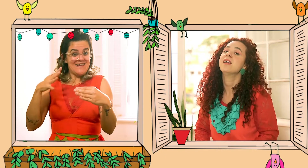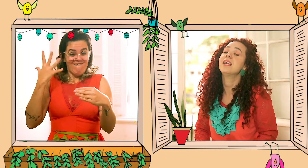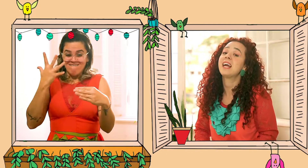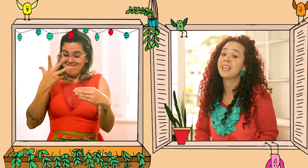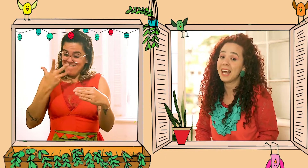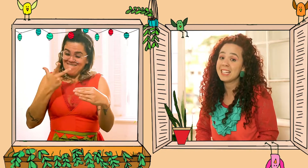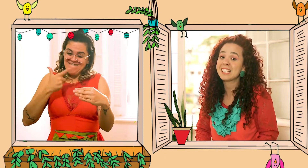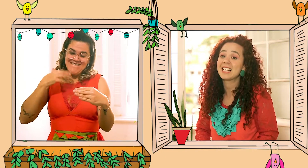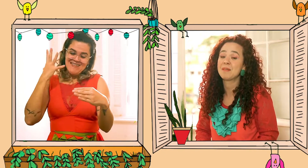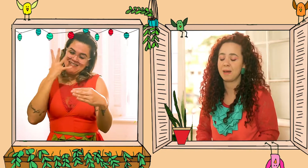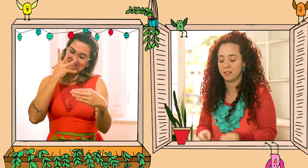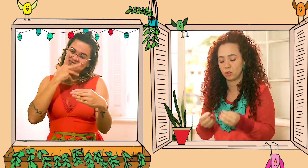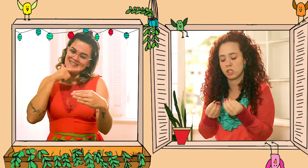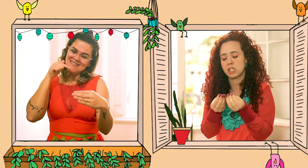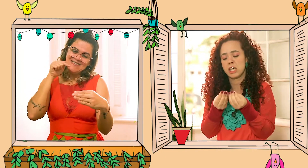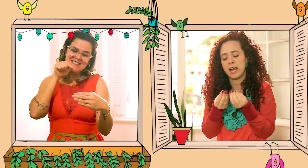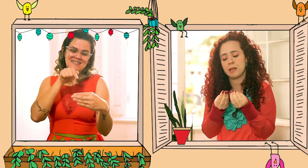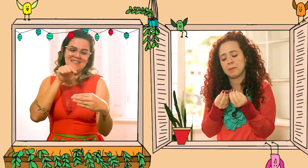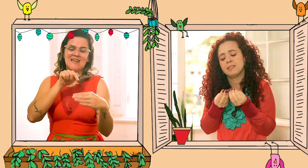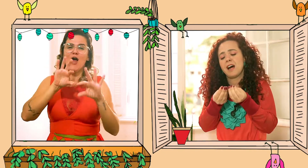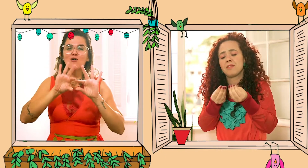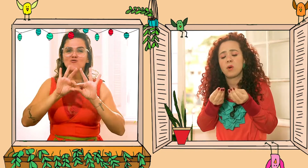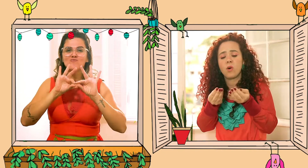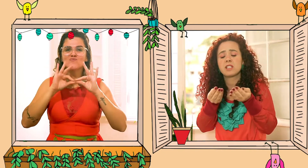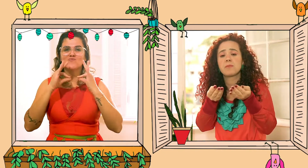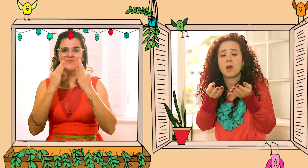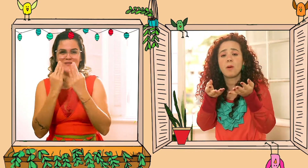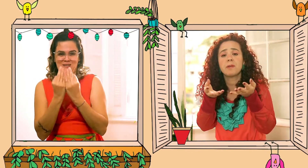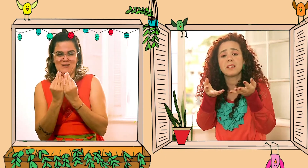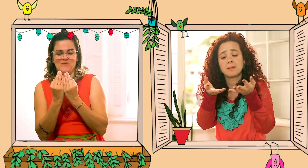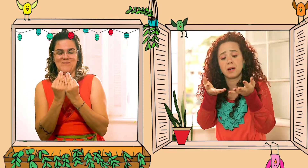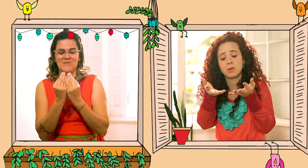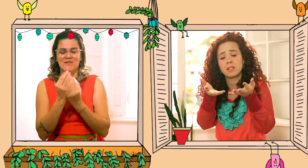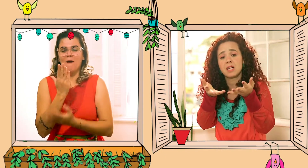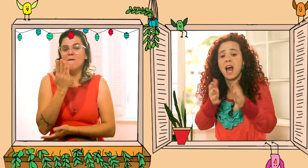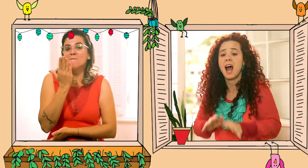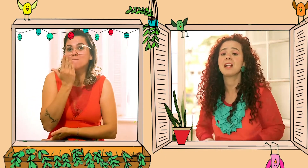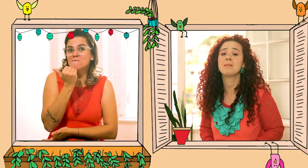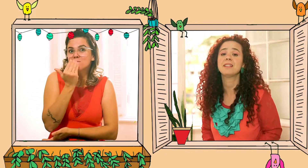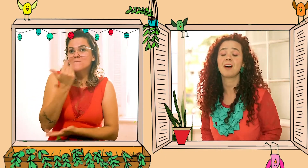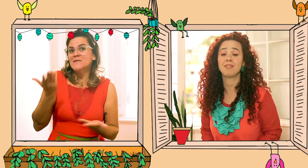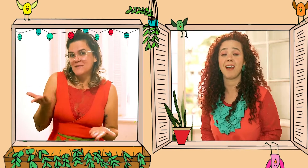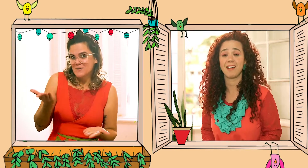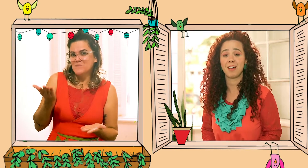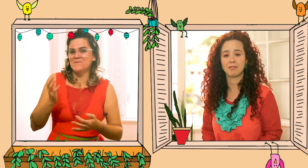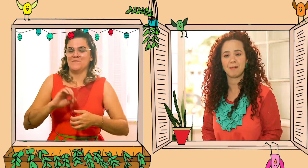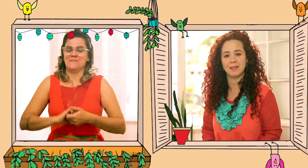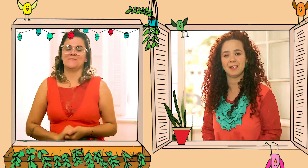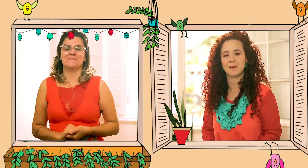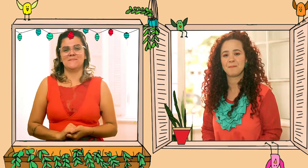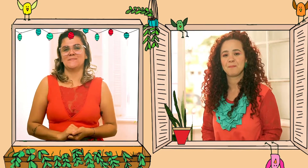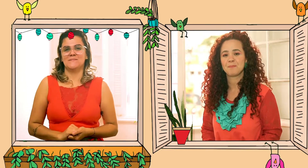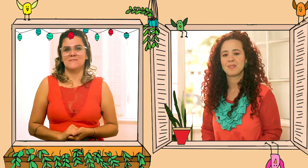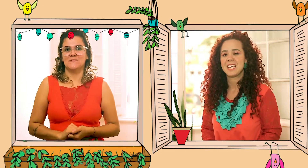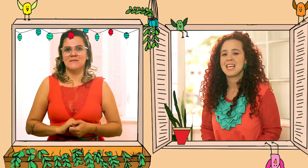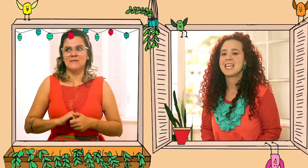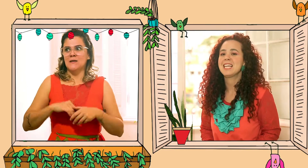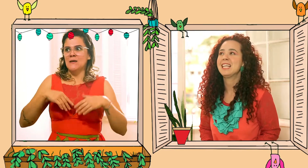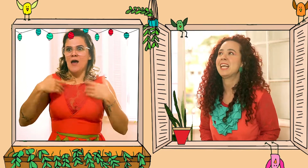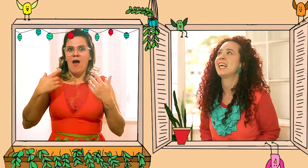e que aqueles alimentos que ela plantava com as próprias mãos, alimentava ela e a família.